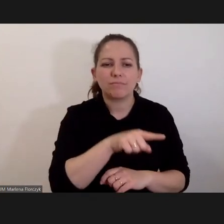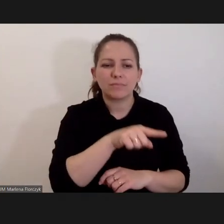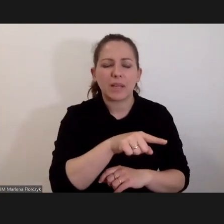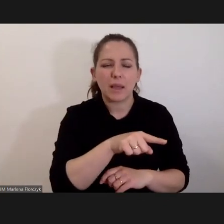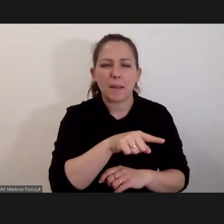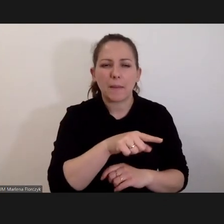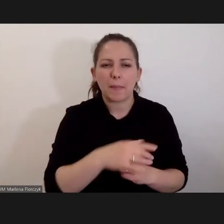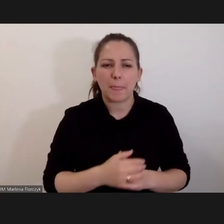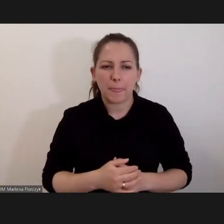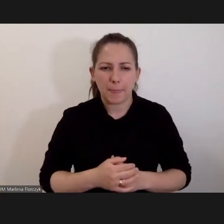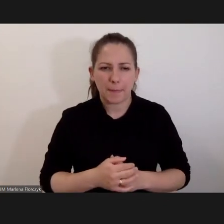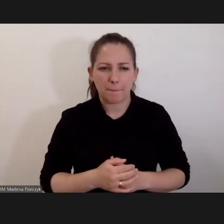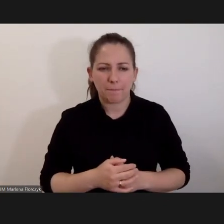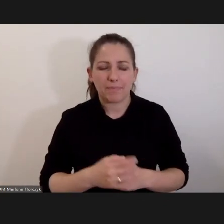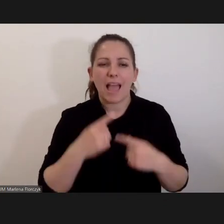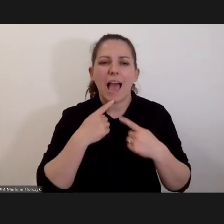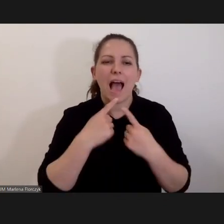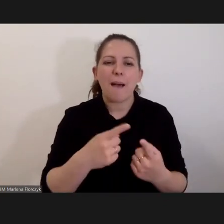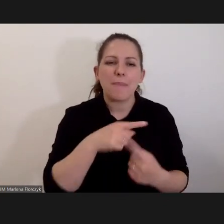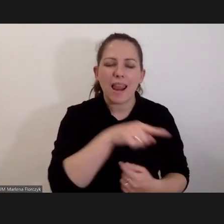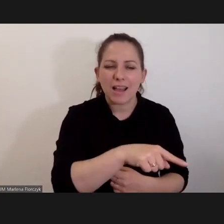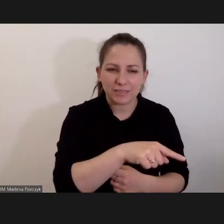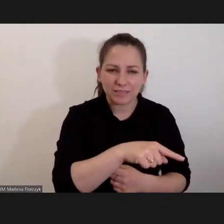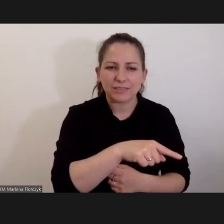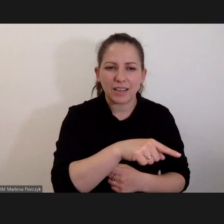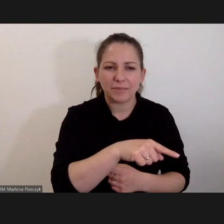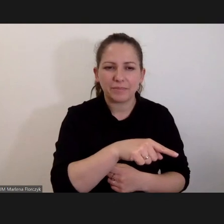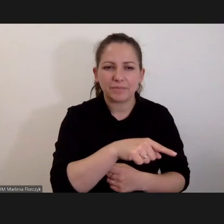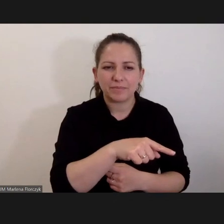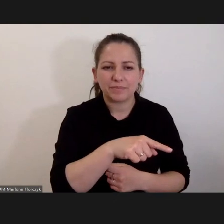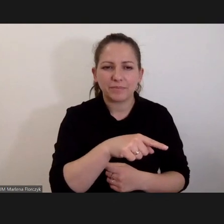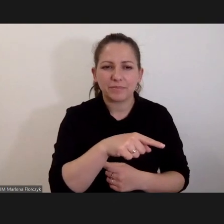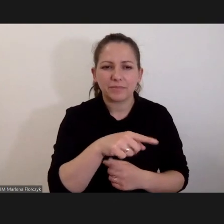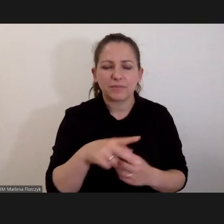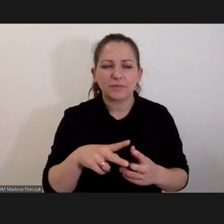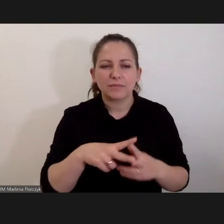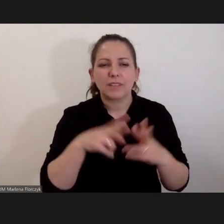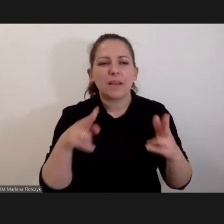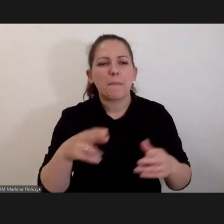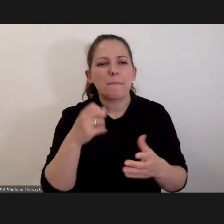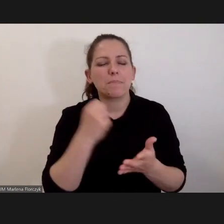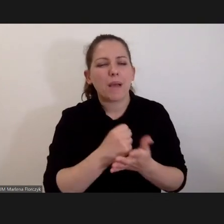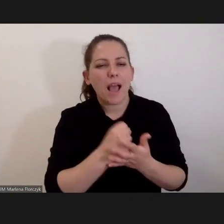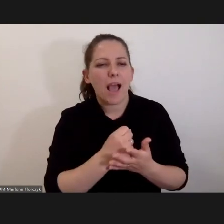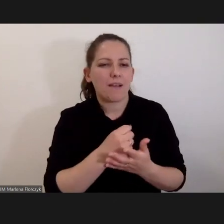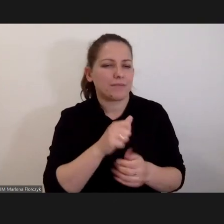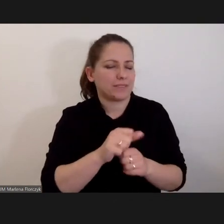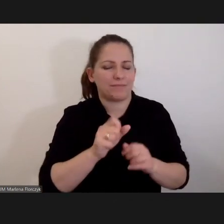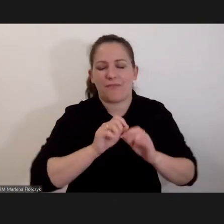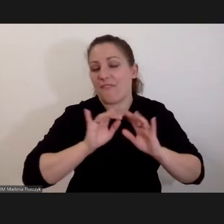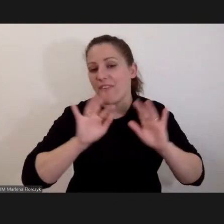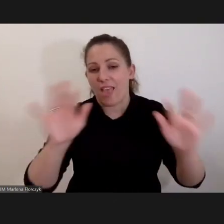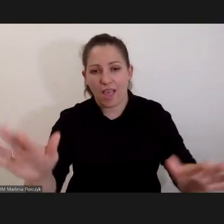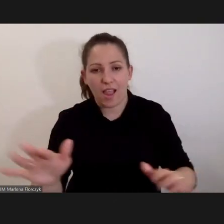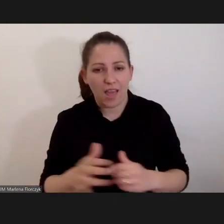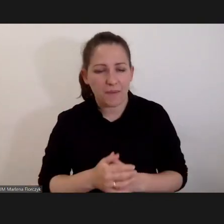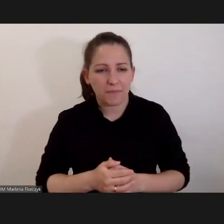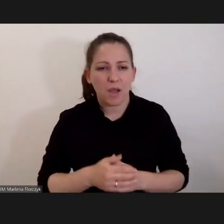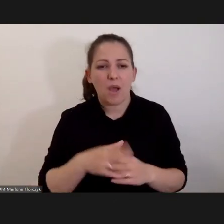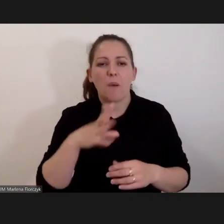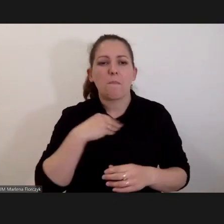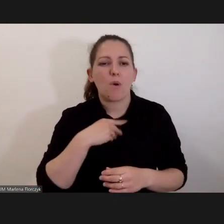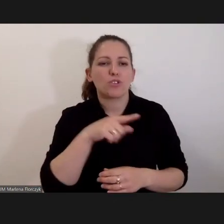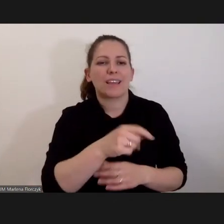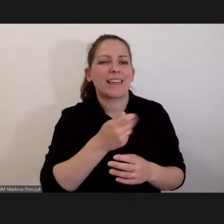apelacji wnoszonych w toku toczących się spraw jest wiele. Może być